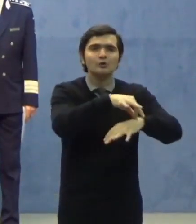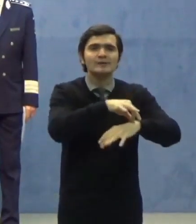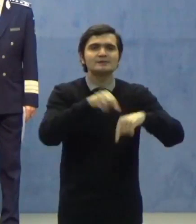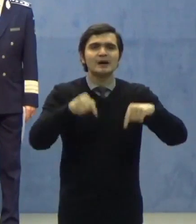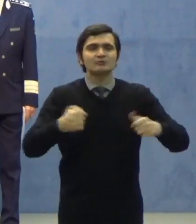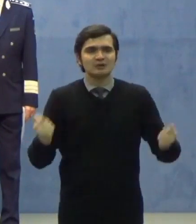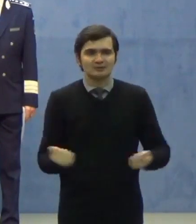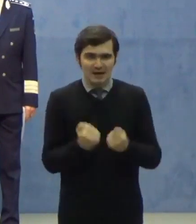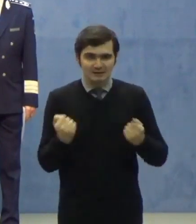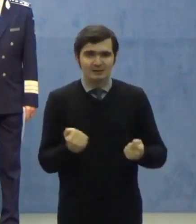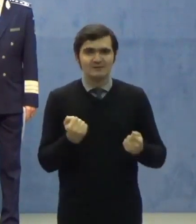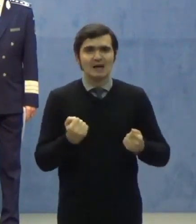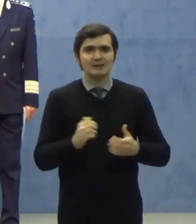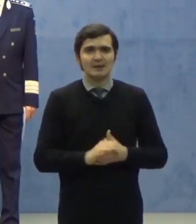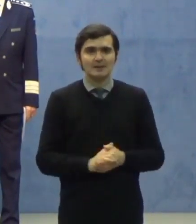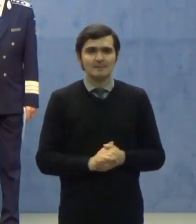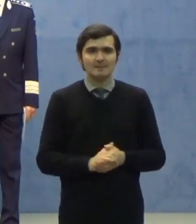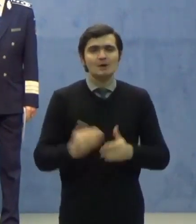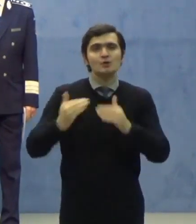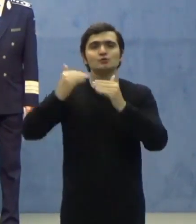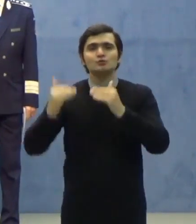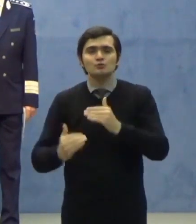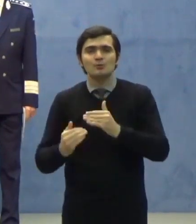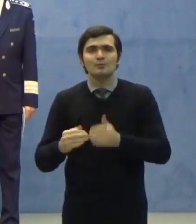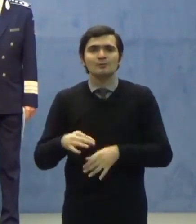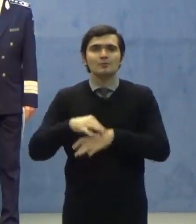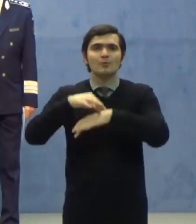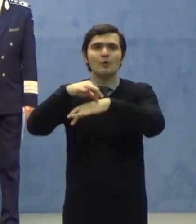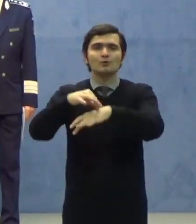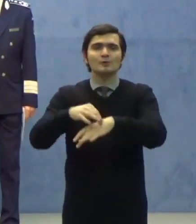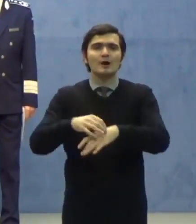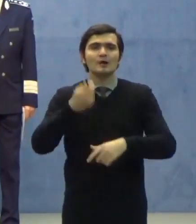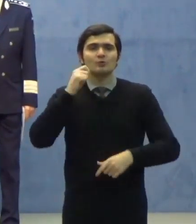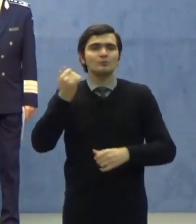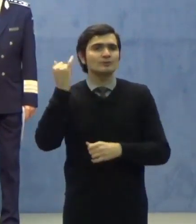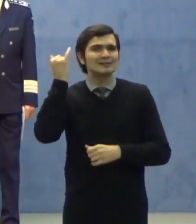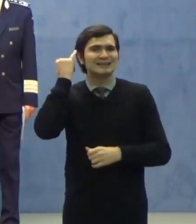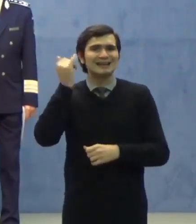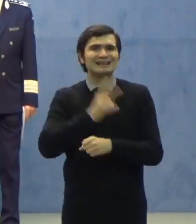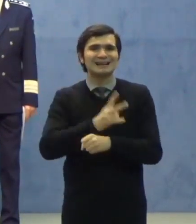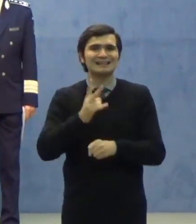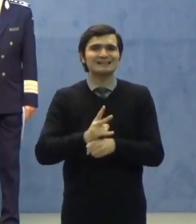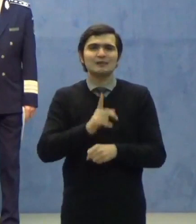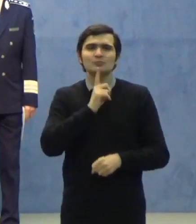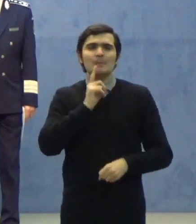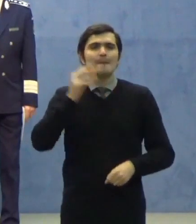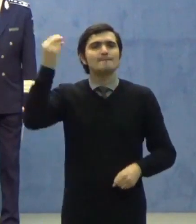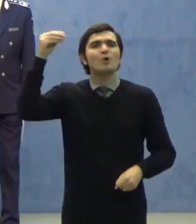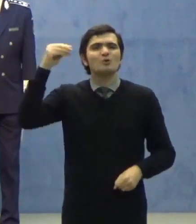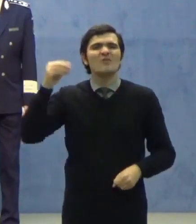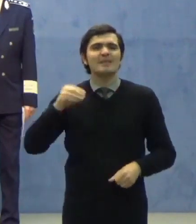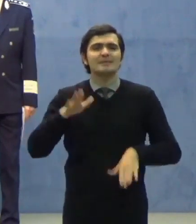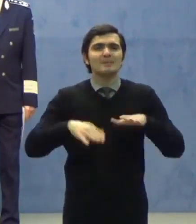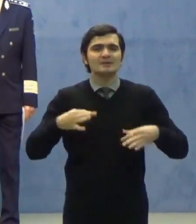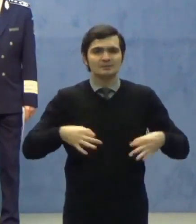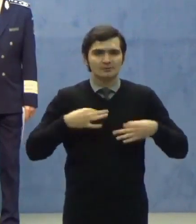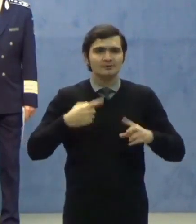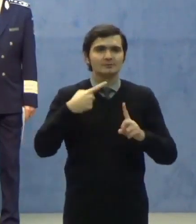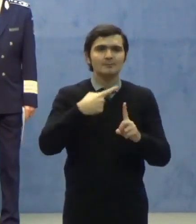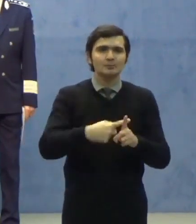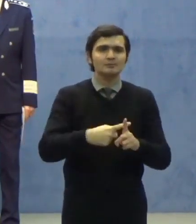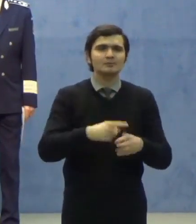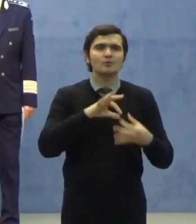sub coordonarea de unui secretar de stat Orațiu Moldovan de la Ministerul Sănătății, ci în colaborare și cu